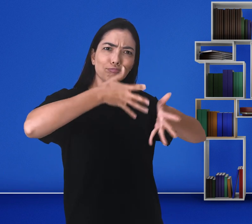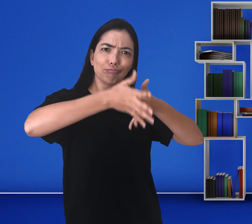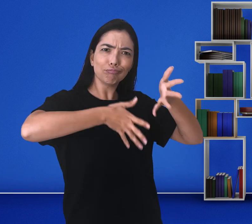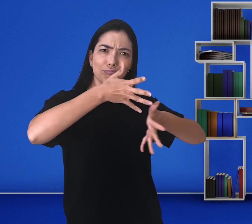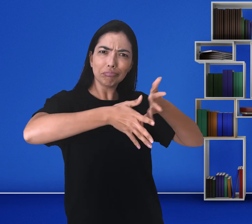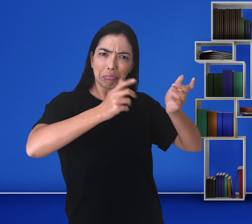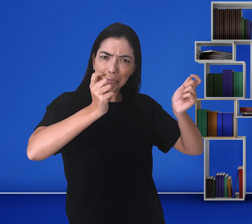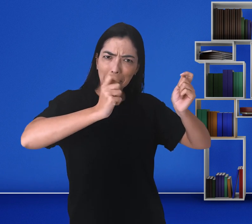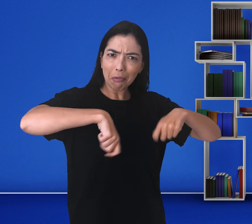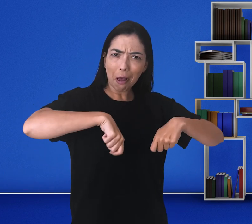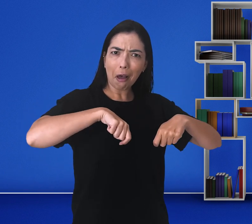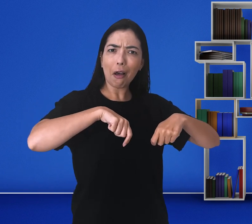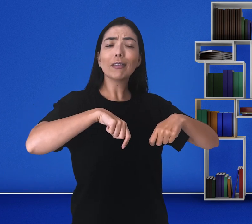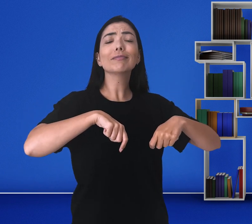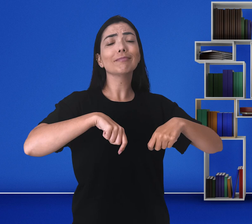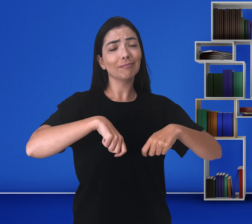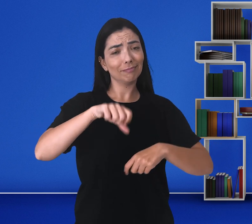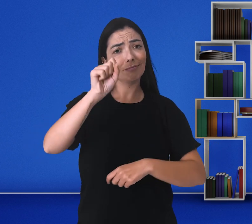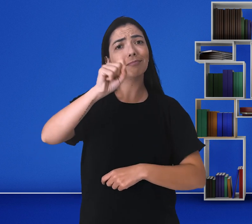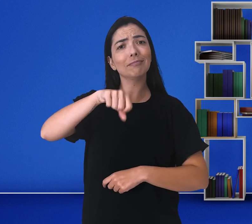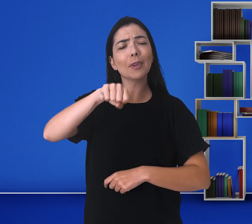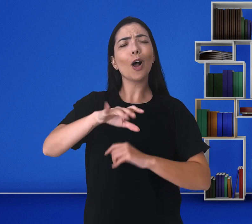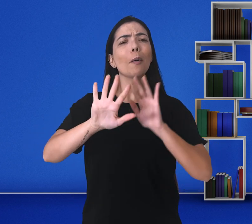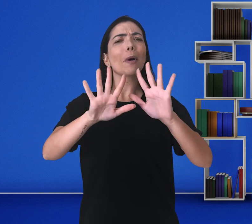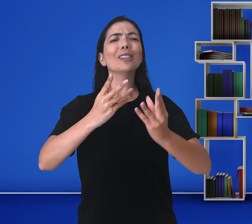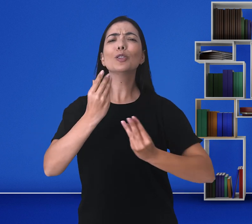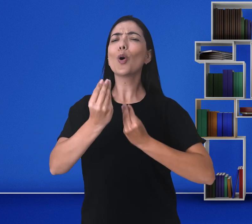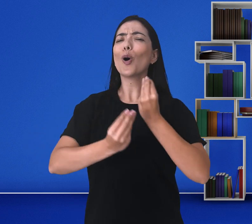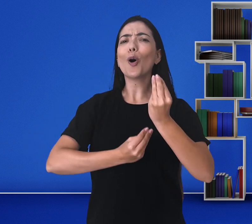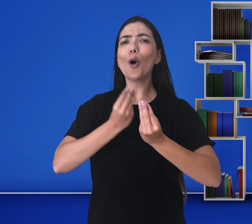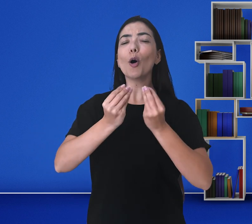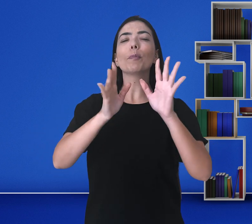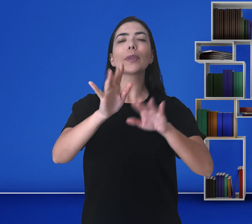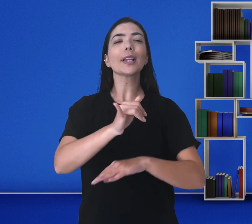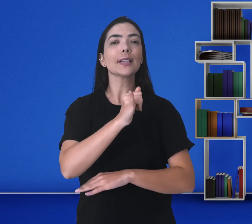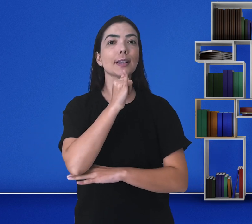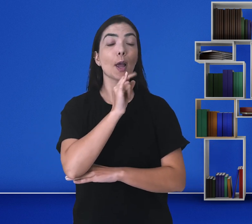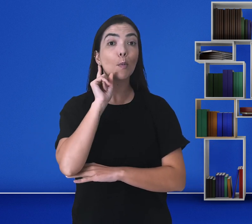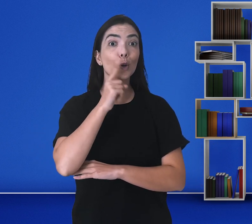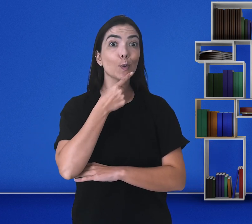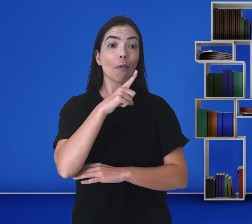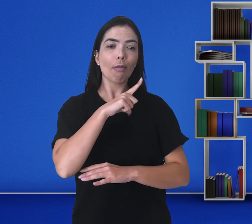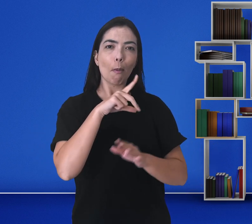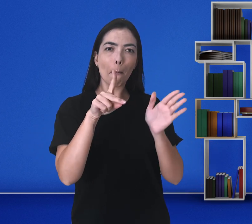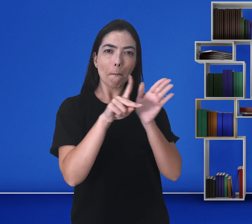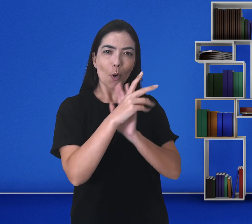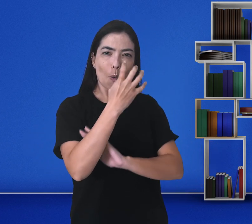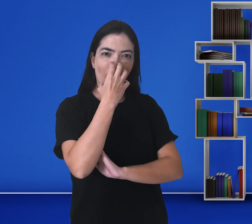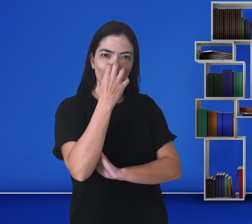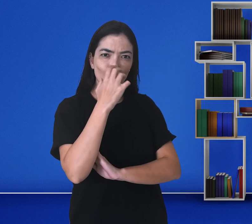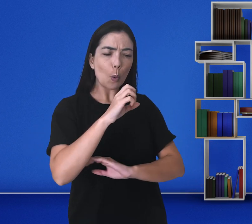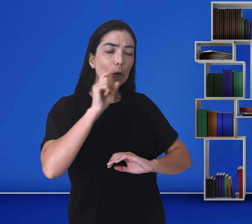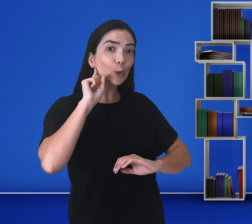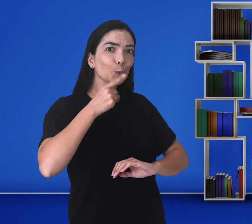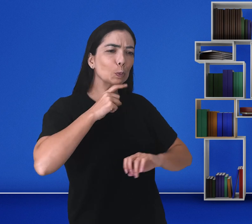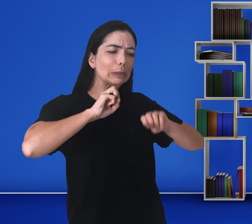comunidade surda? Eles aprendem língua de sinais? Sim! Por exemplo, o surdo vai ali